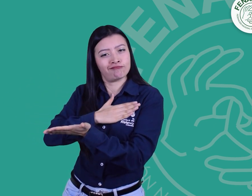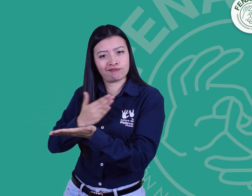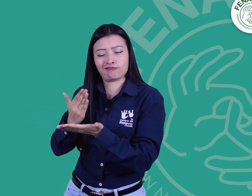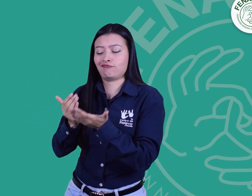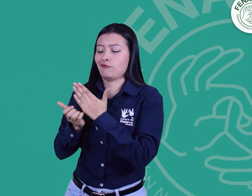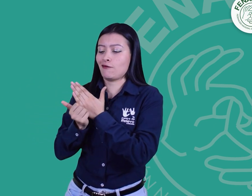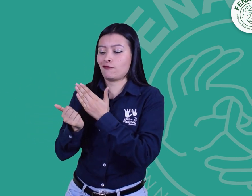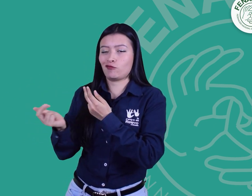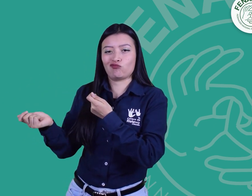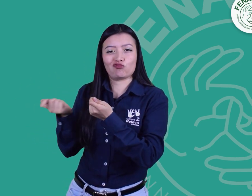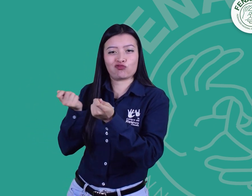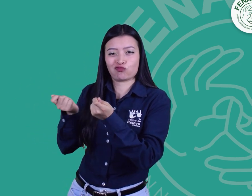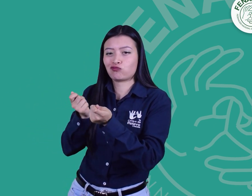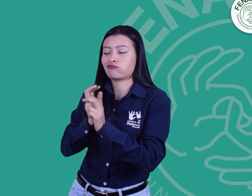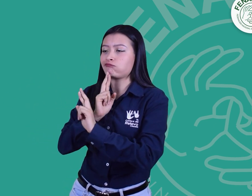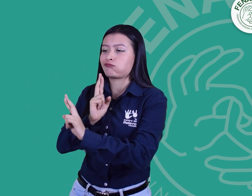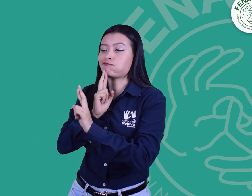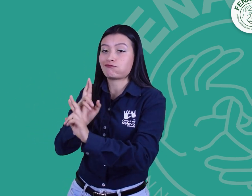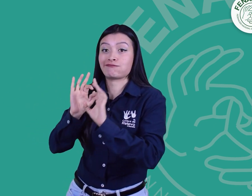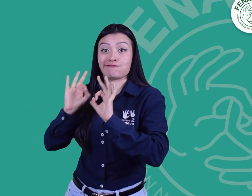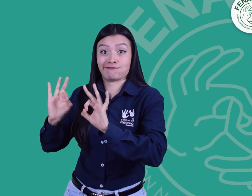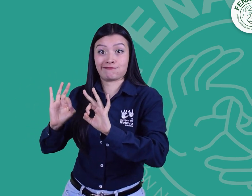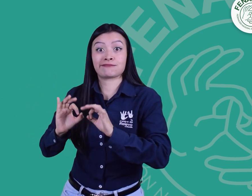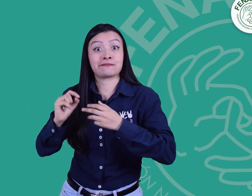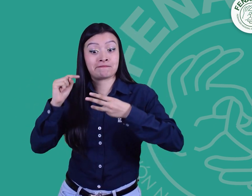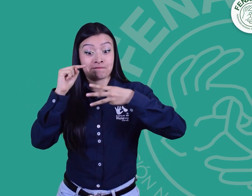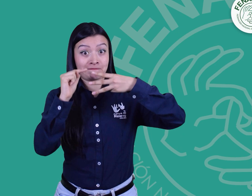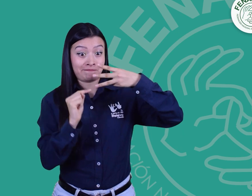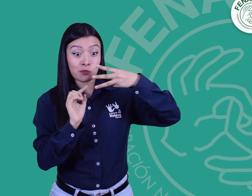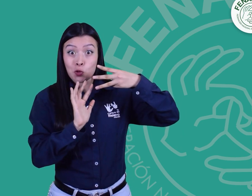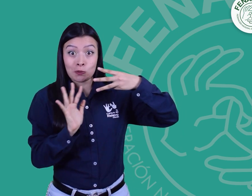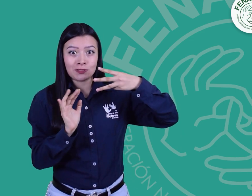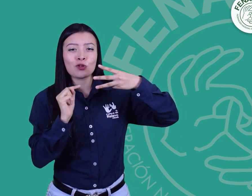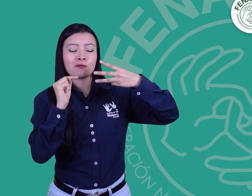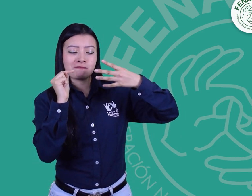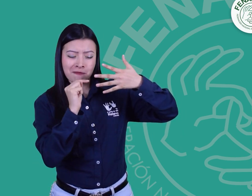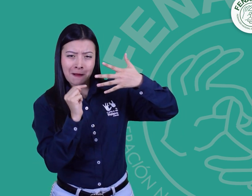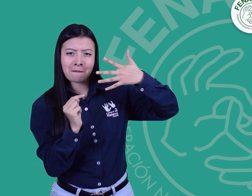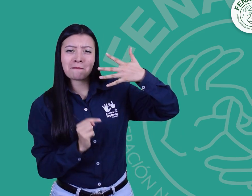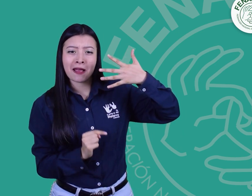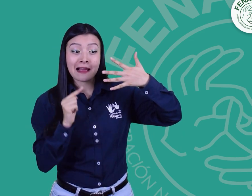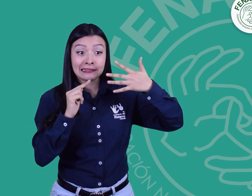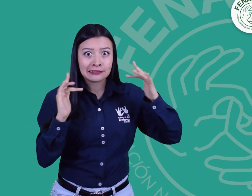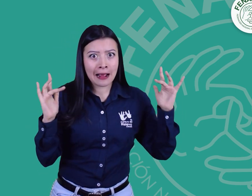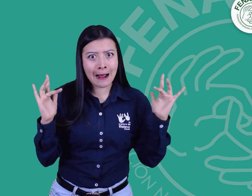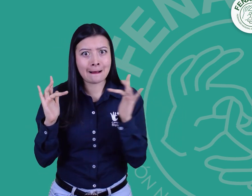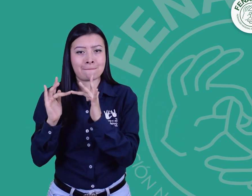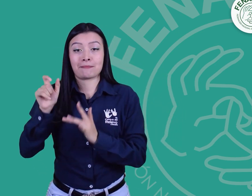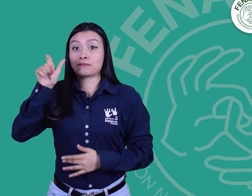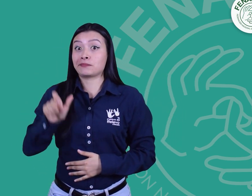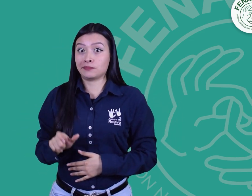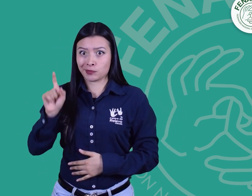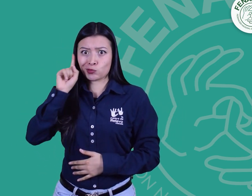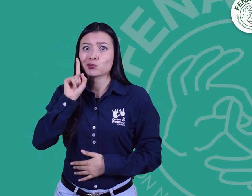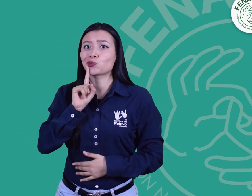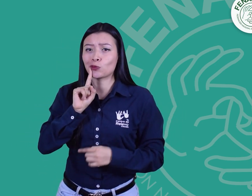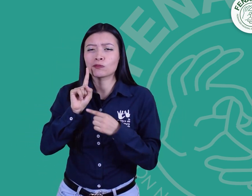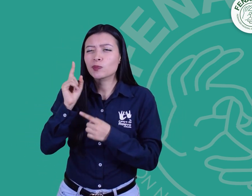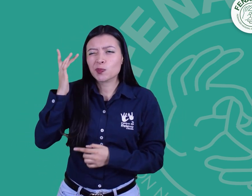en donde se recibirán preguntas, dudas, sugerencias, para lo cual se necesita tener habilidades en atención al usuario, entre otras funciones afines al